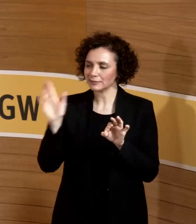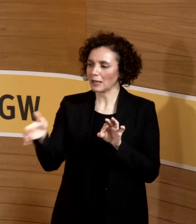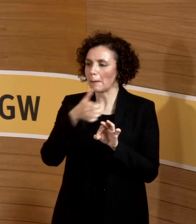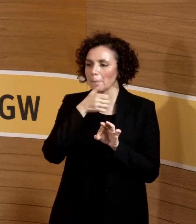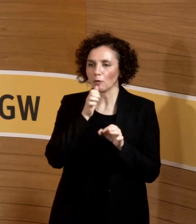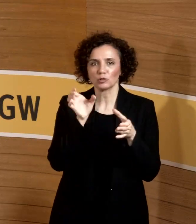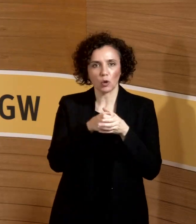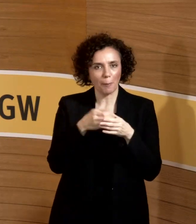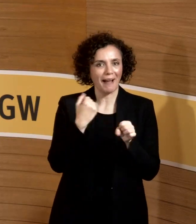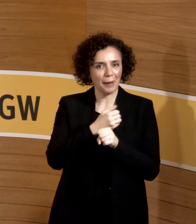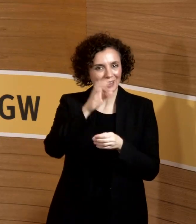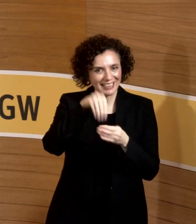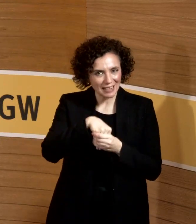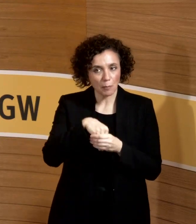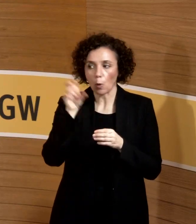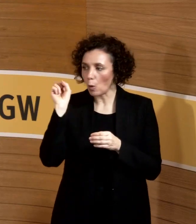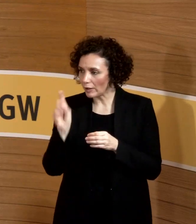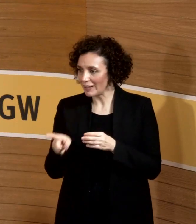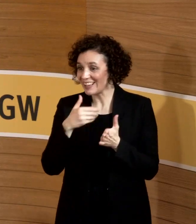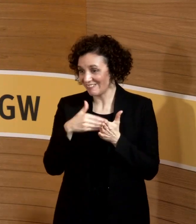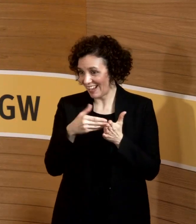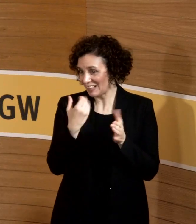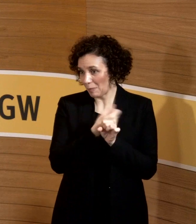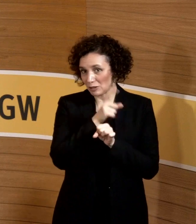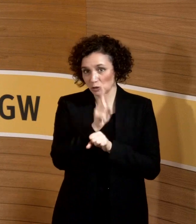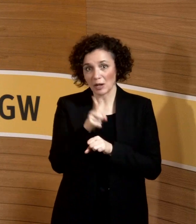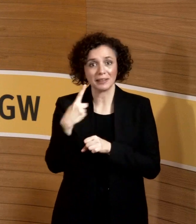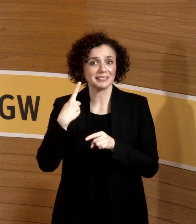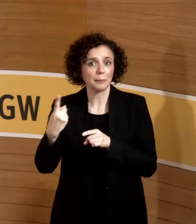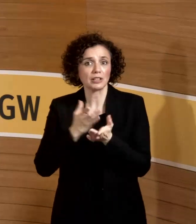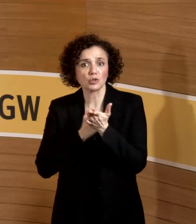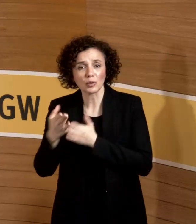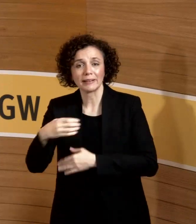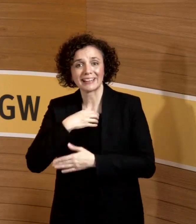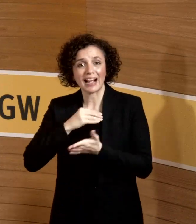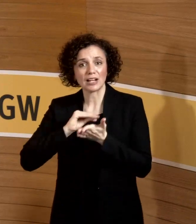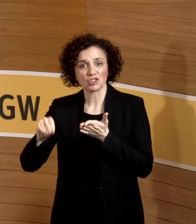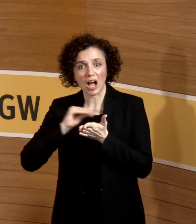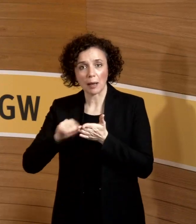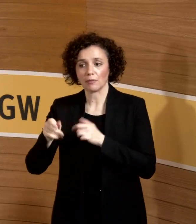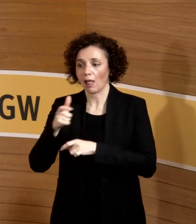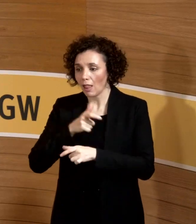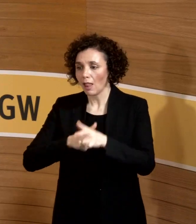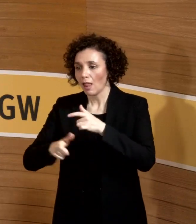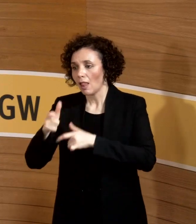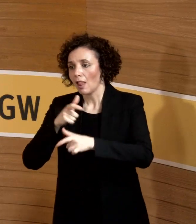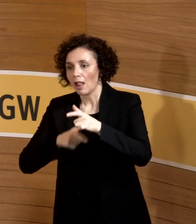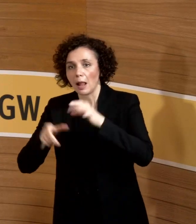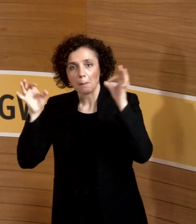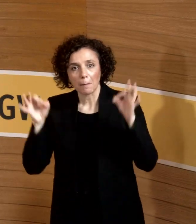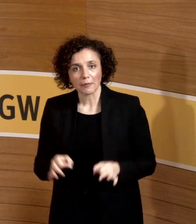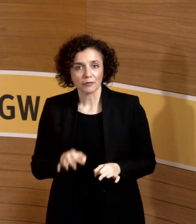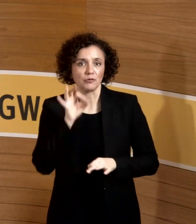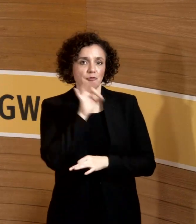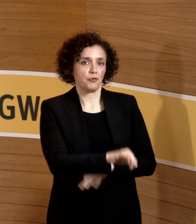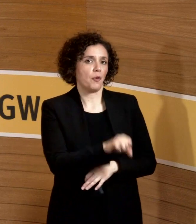wenn sie sich dann ständig krankschreiben lässt und stückweise immer sozusagen den Vorgesetzten vor veränderte Tatsachen